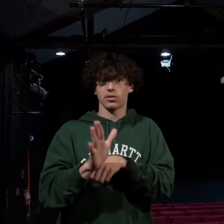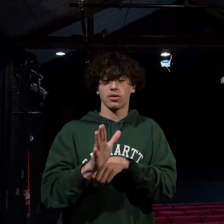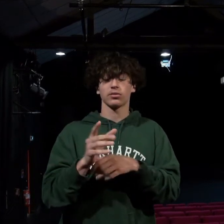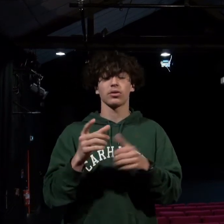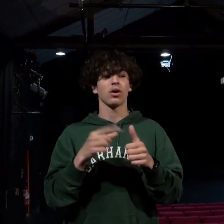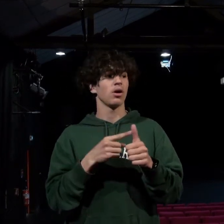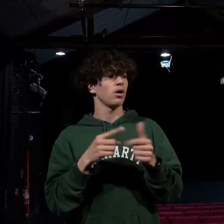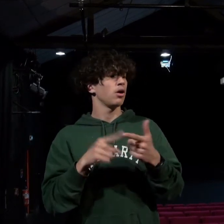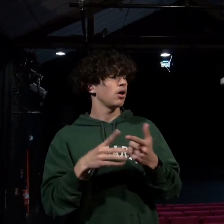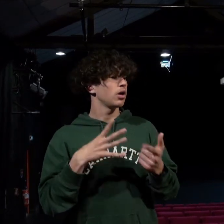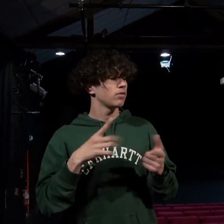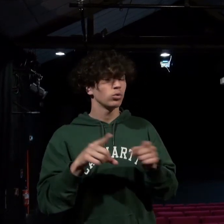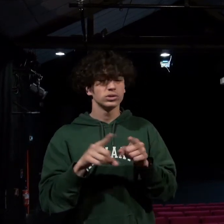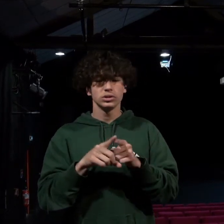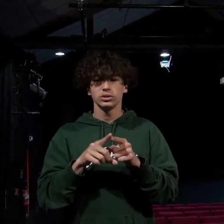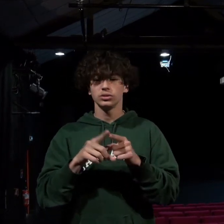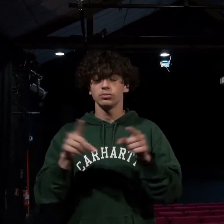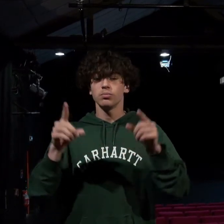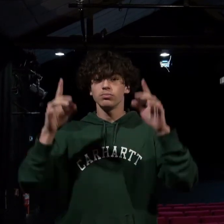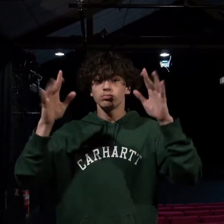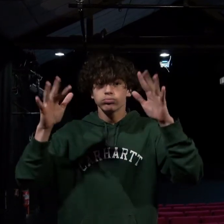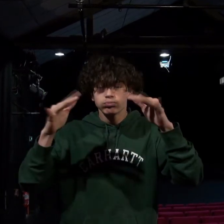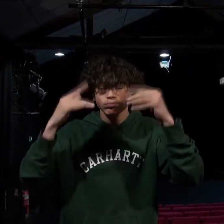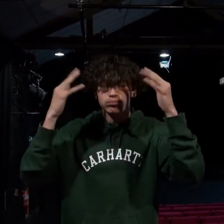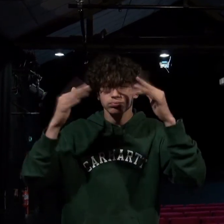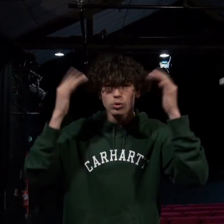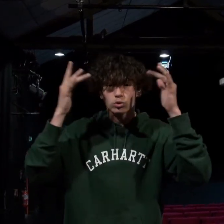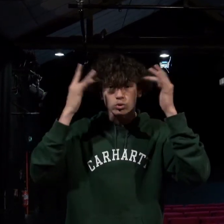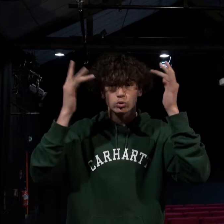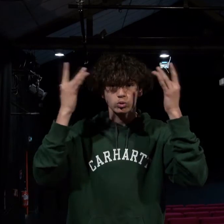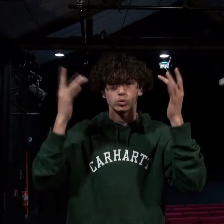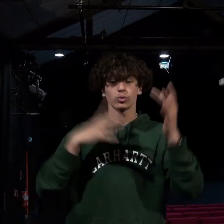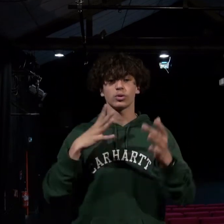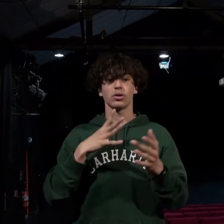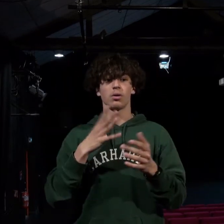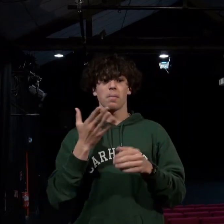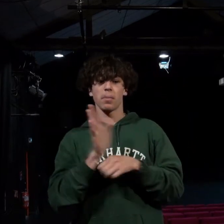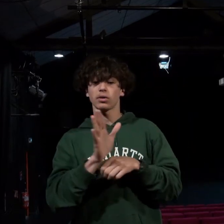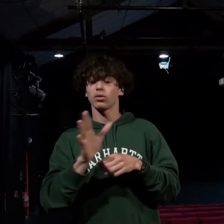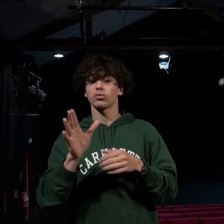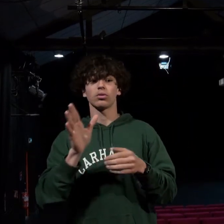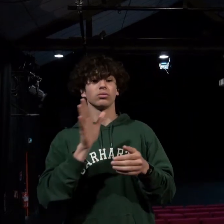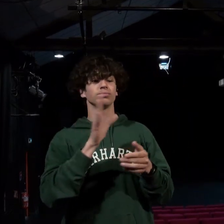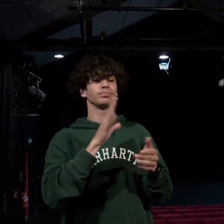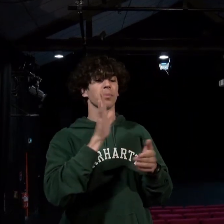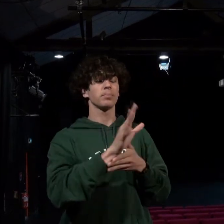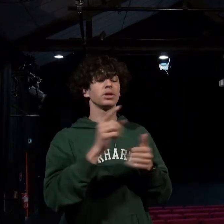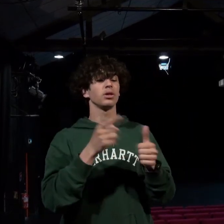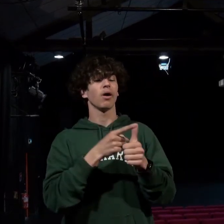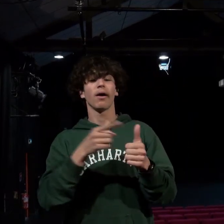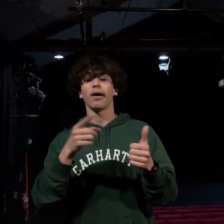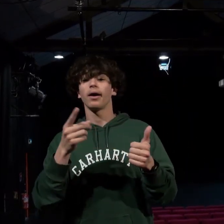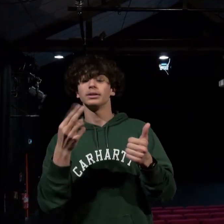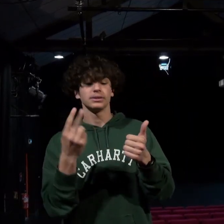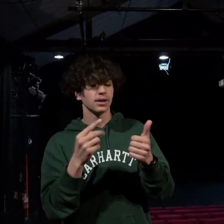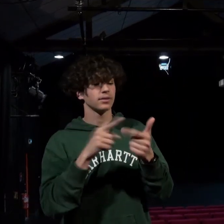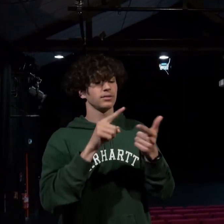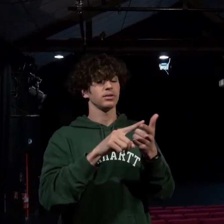On découvrait une diversité, on allait à la rencontre de dyslexiques, de